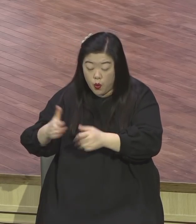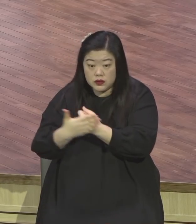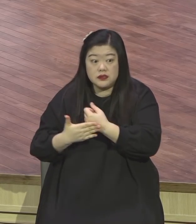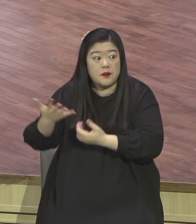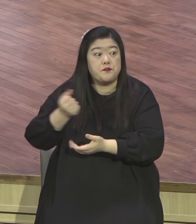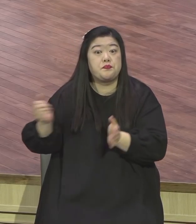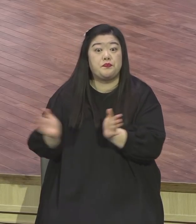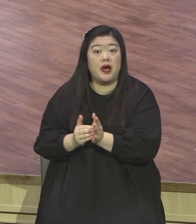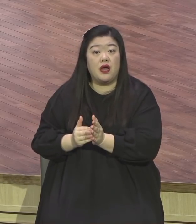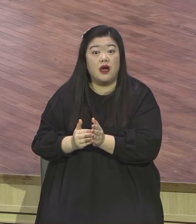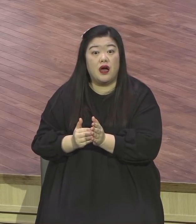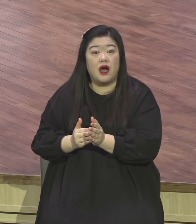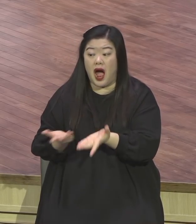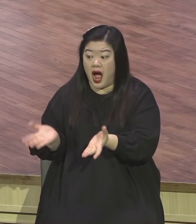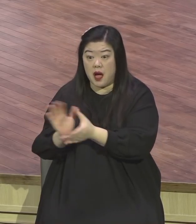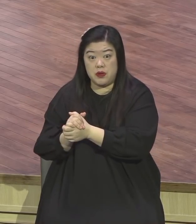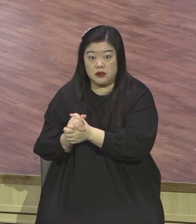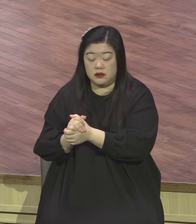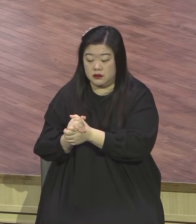없어. 다 무너져. 자기 기분대로.